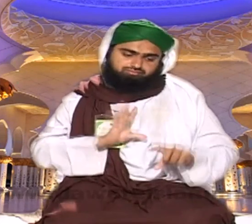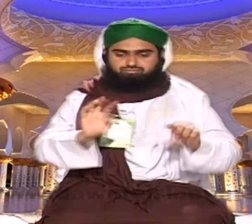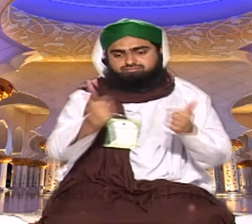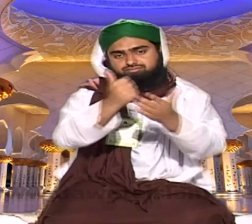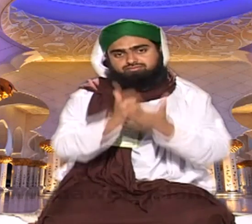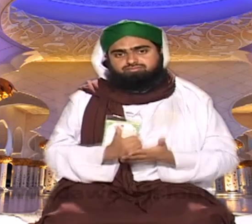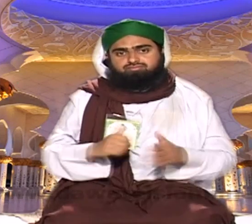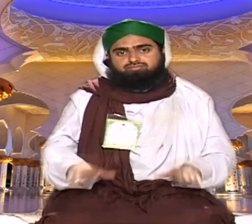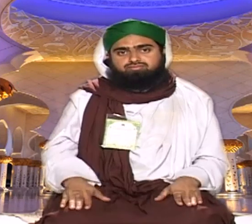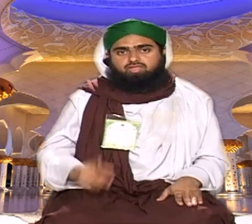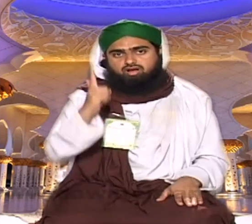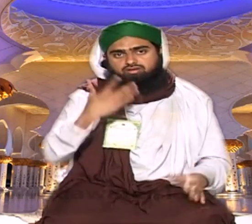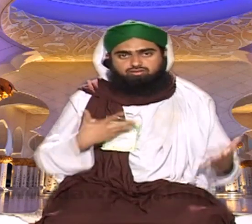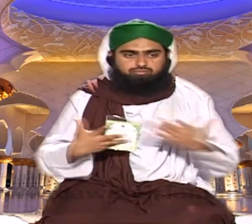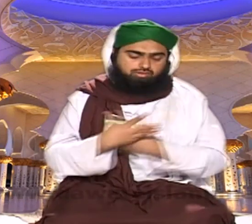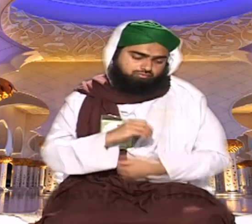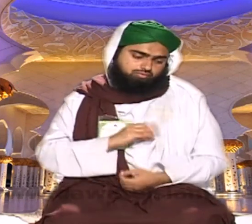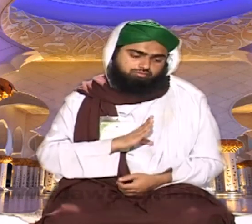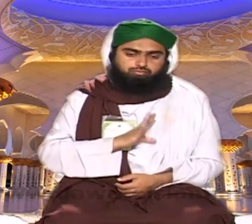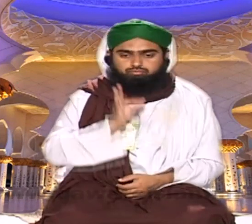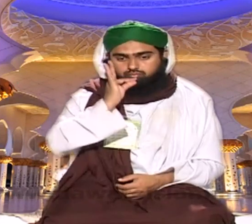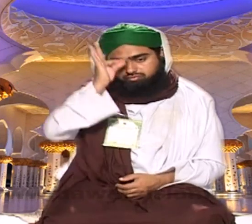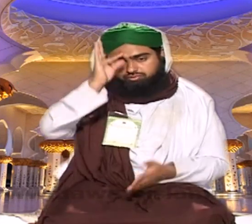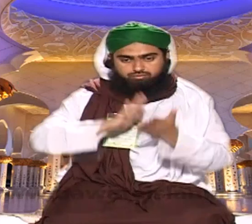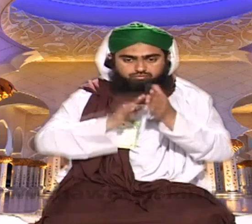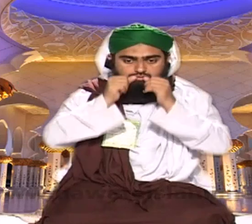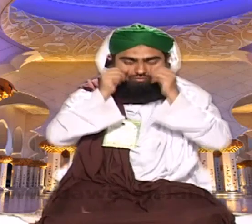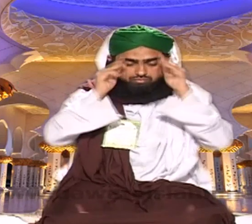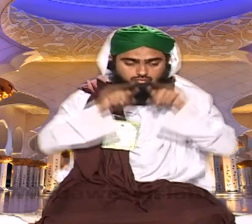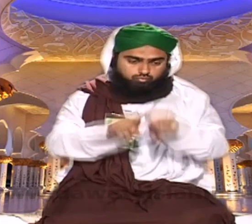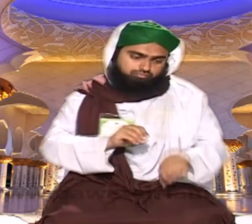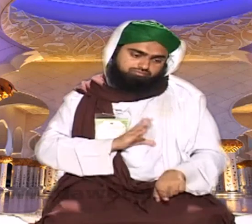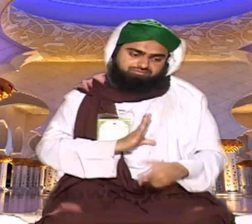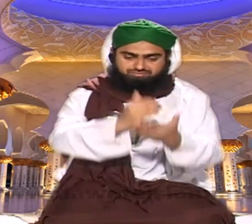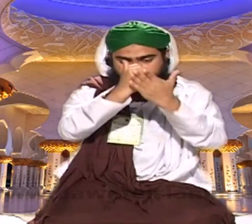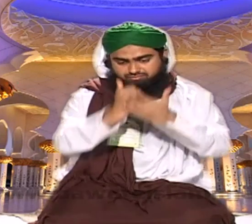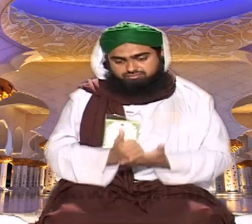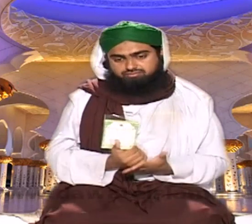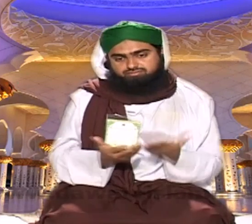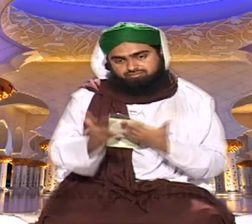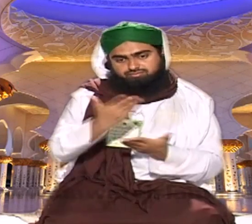سب کو کیا رہنی ہے صلی اللہ علیہ وسلم کی جنت پر عمل کرنے کی توفیر نماز پر